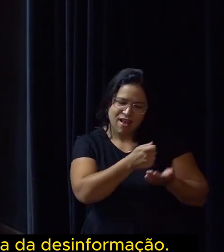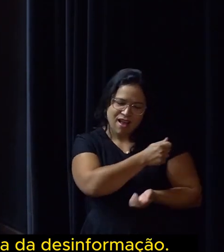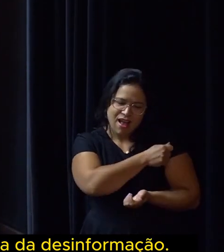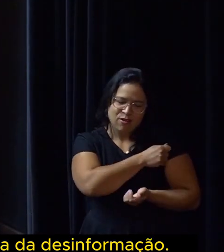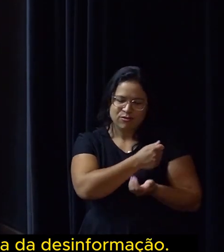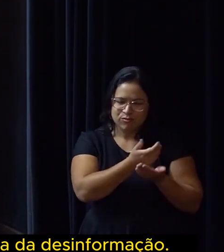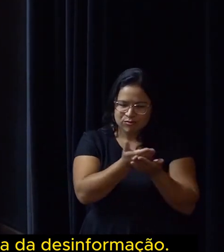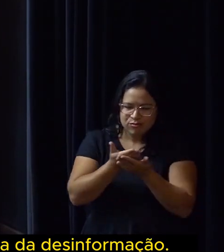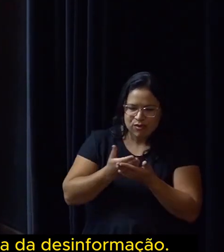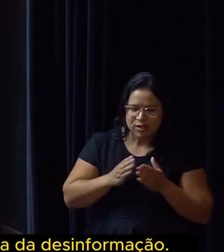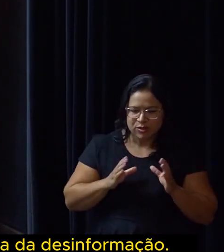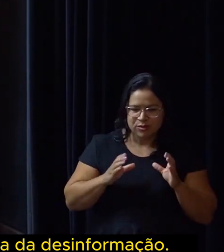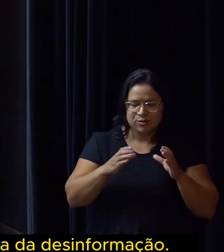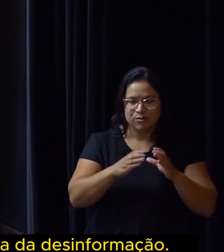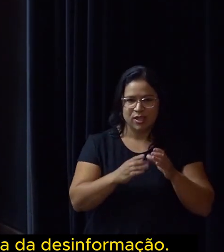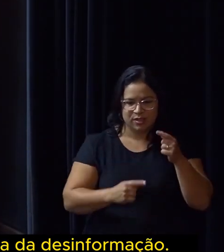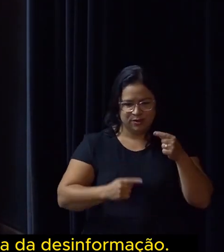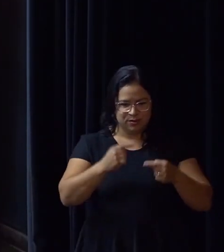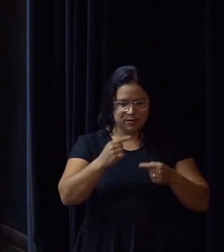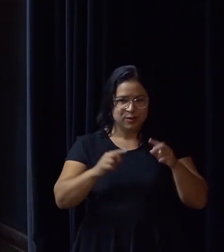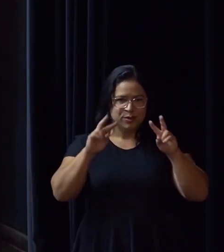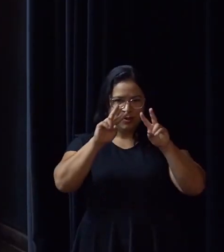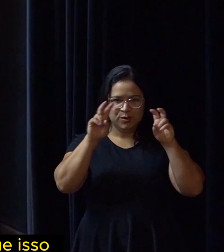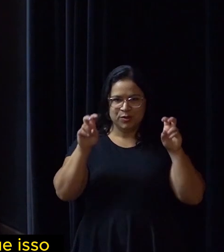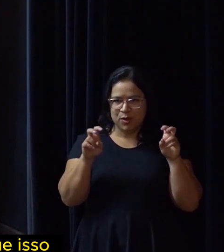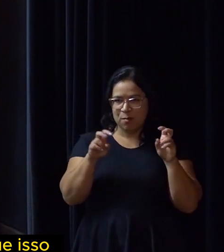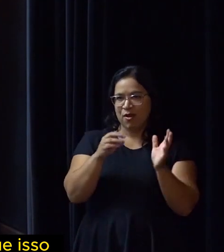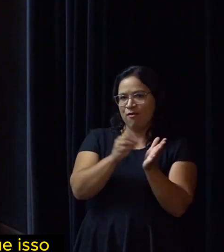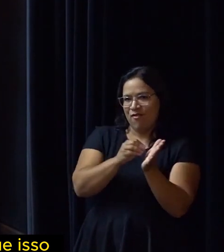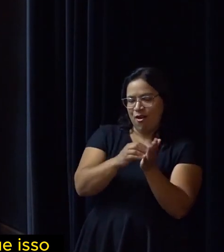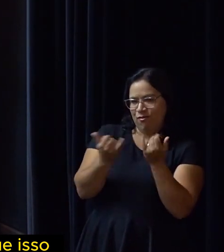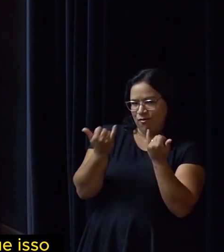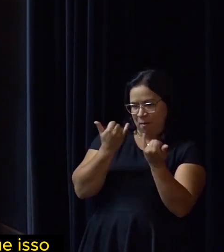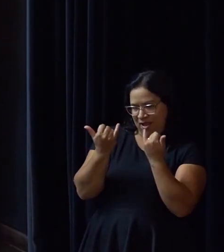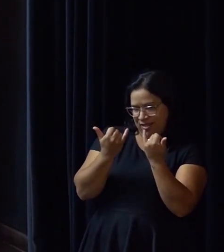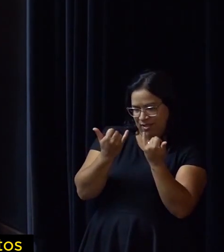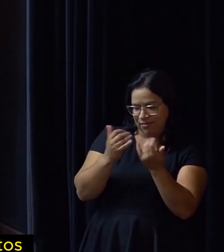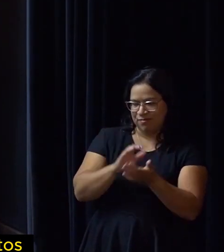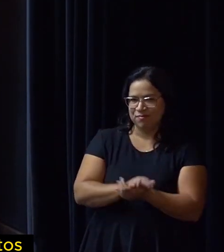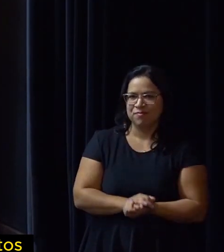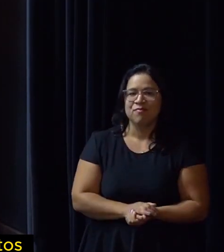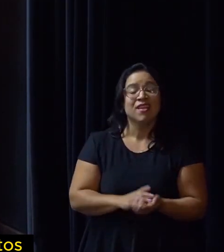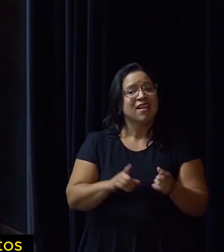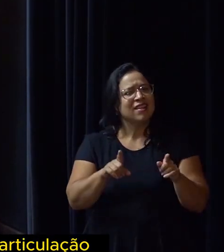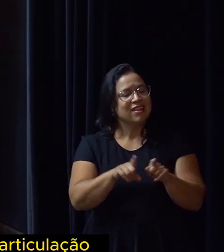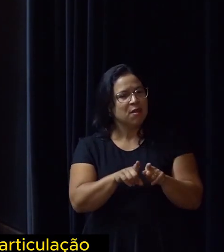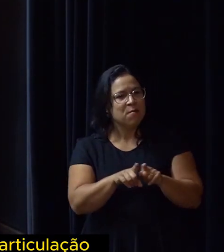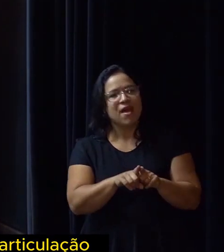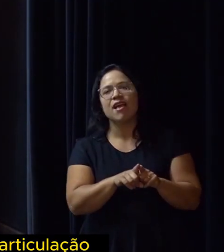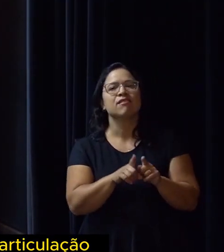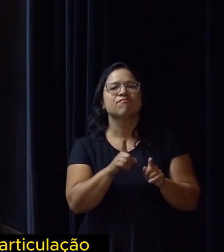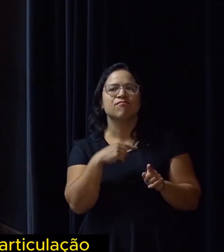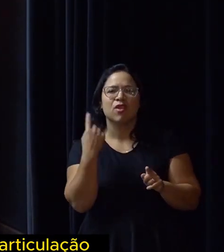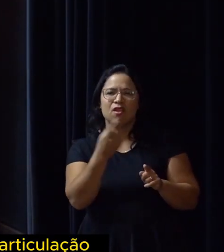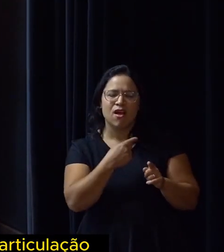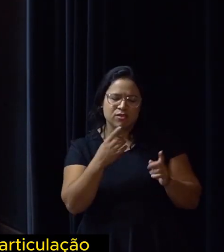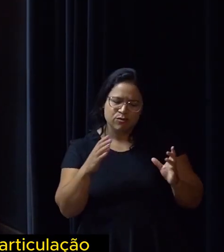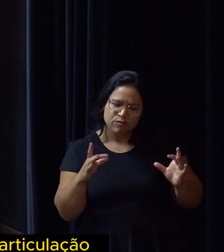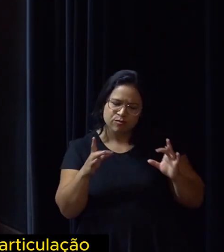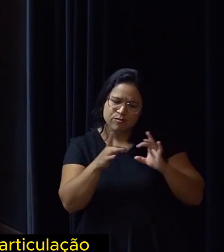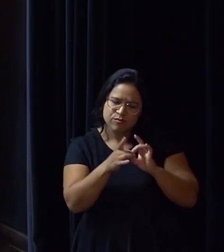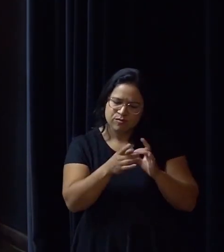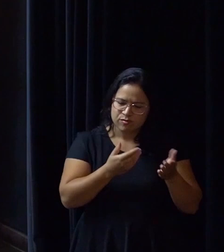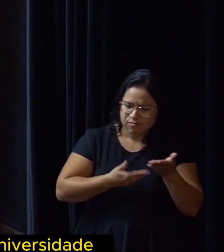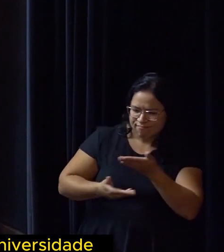empolgado para discutir o tema da desinformação. Mas, muito mais do que isso, nós estivemos juntos para pensar estratégias de